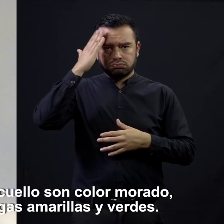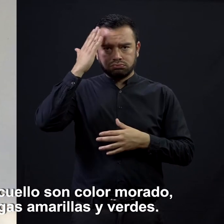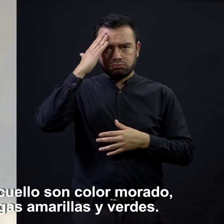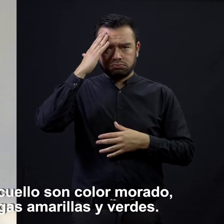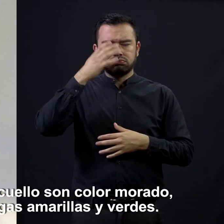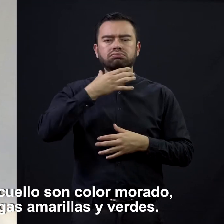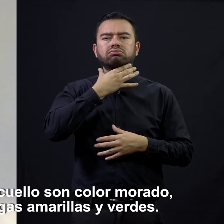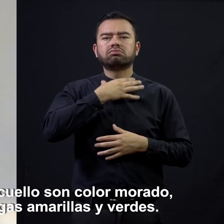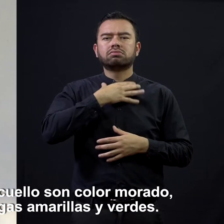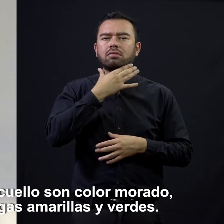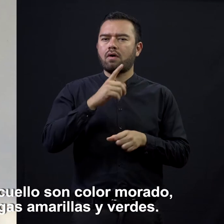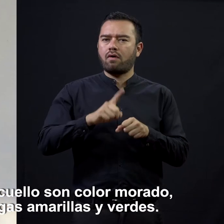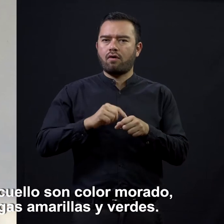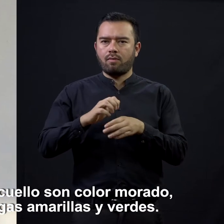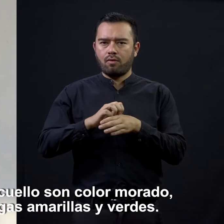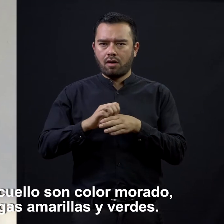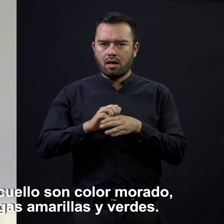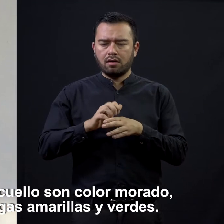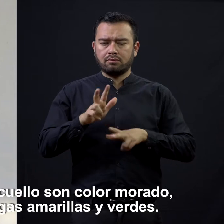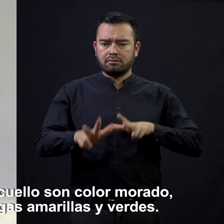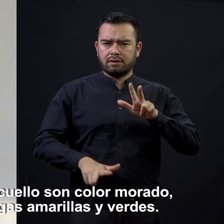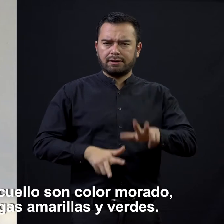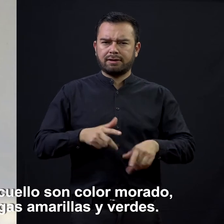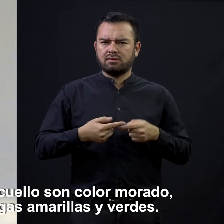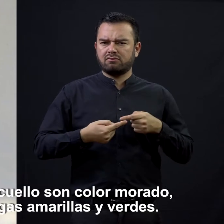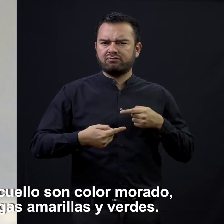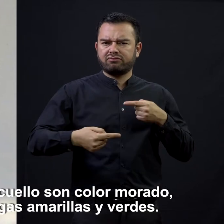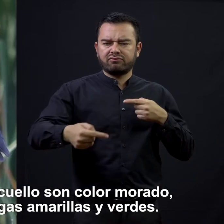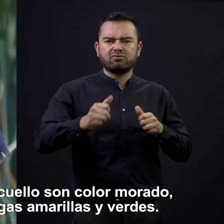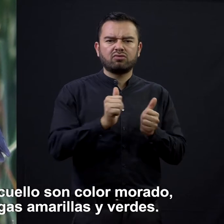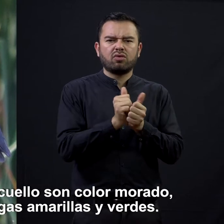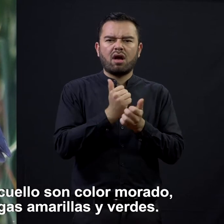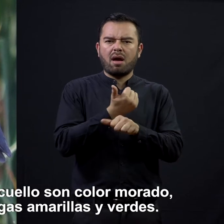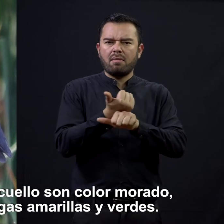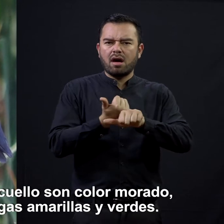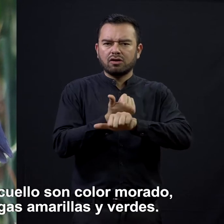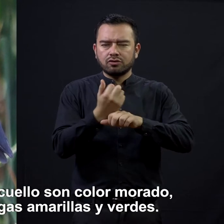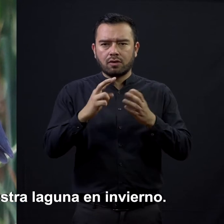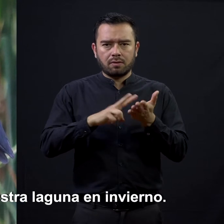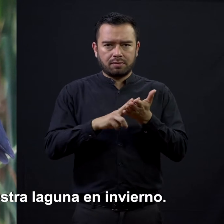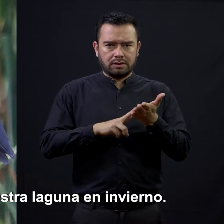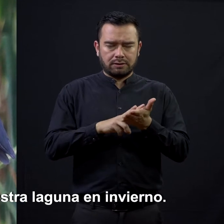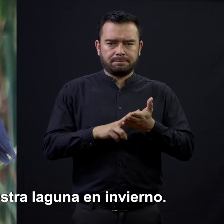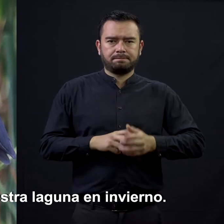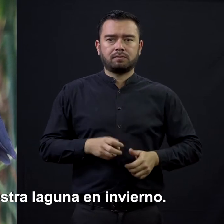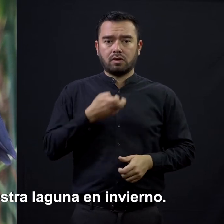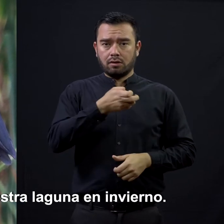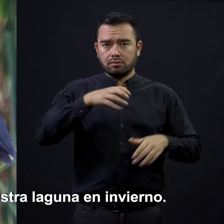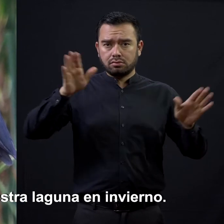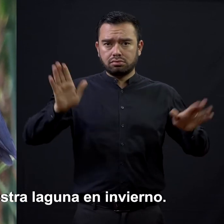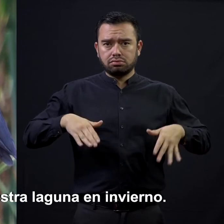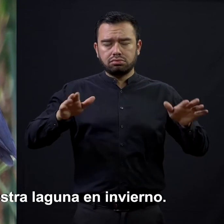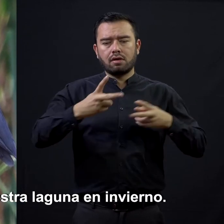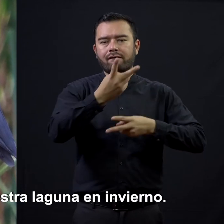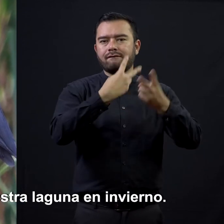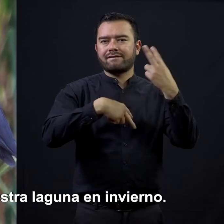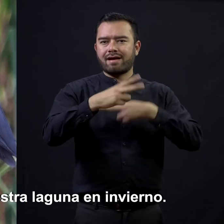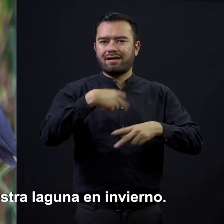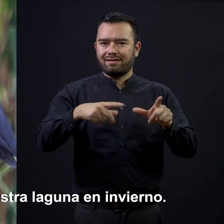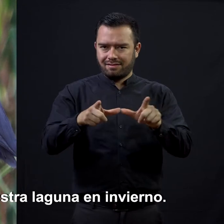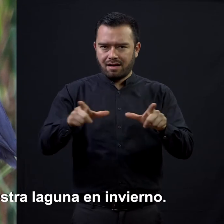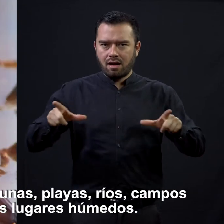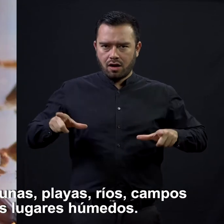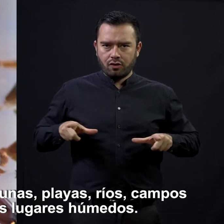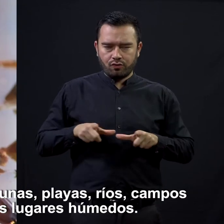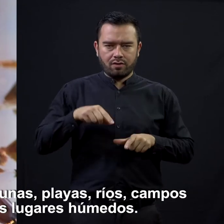cabeza y el cuello son de color morado, sus patas son largas, amarillas y verdes. Esta ave visita nuestra laguna en